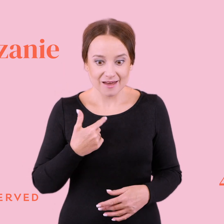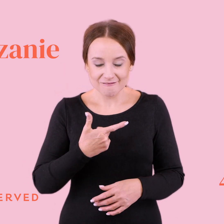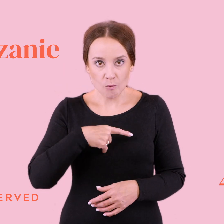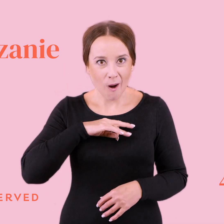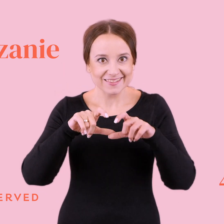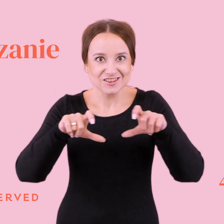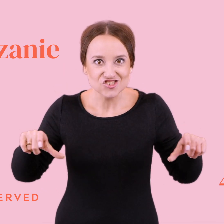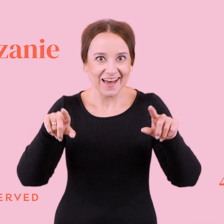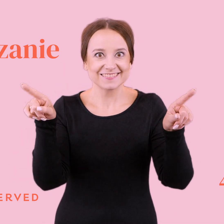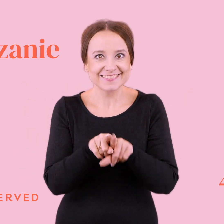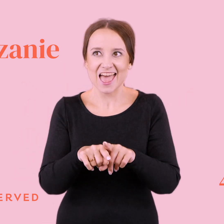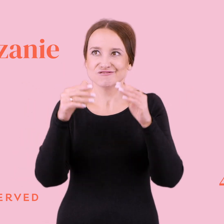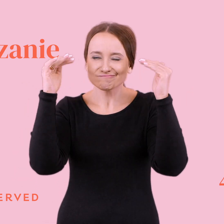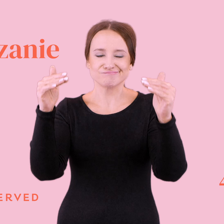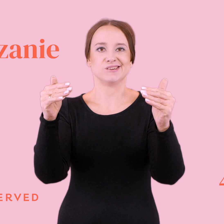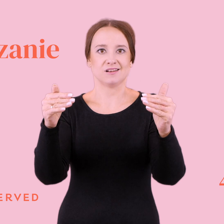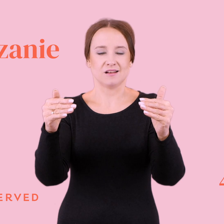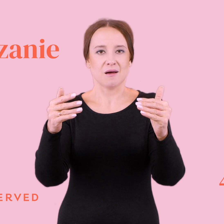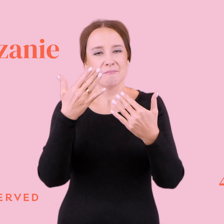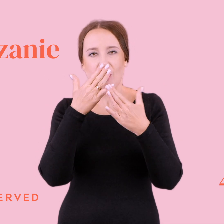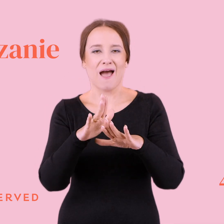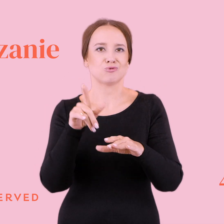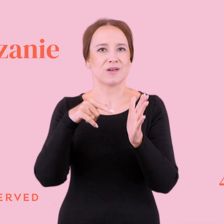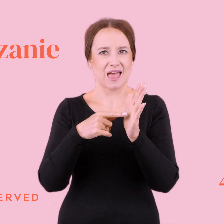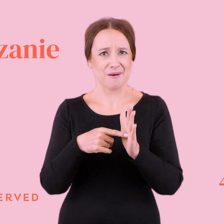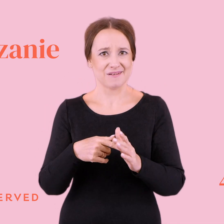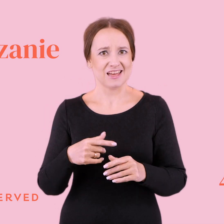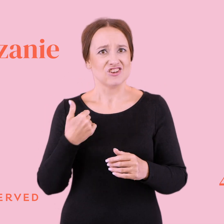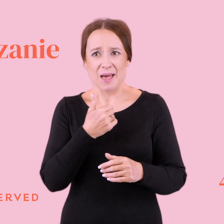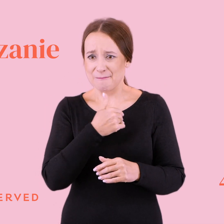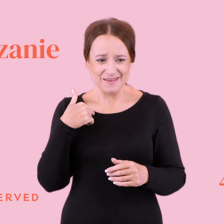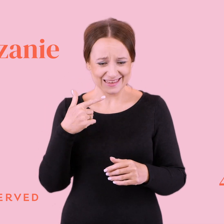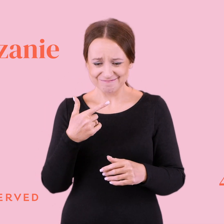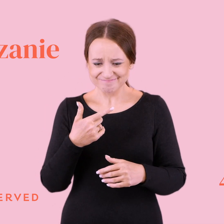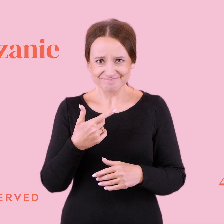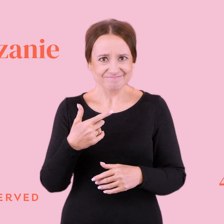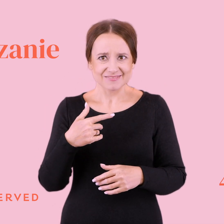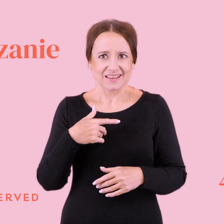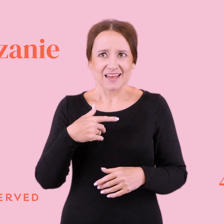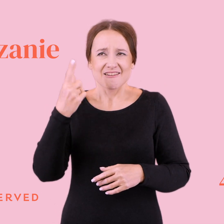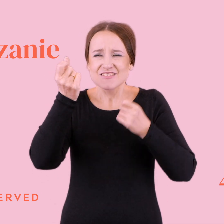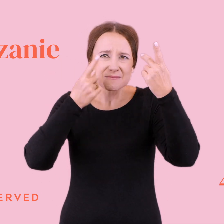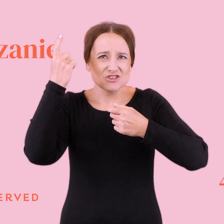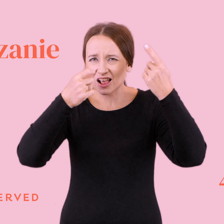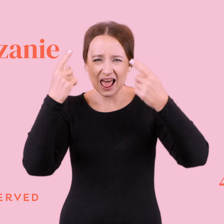W sensie ja już znam odpowiedź. Ale czy naprawdę cenimy swój czas i siebie samych tak nisko, że jesteśmy w stanie wymyślać takie cyrki, żeby